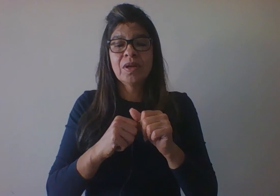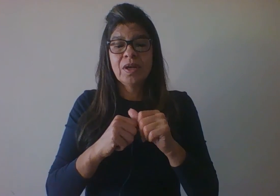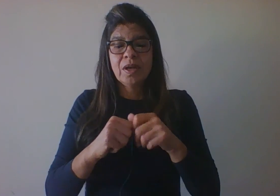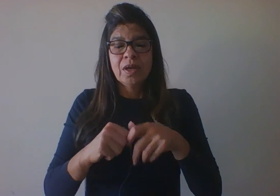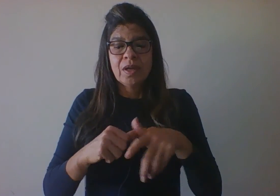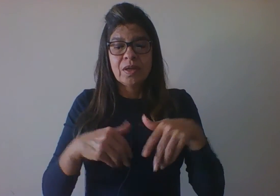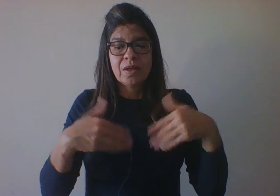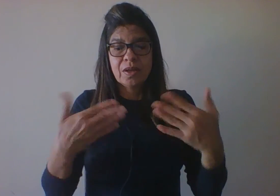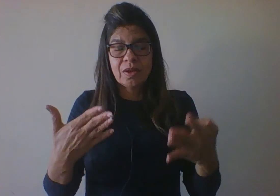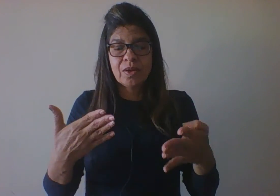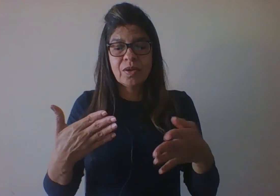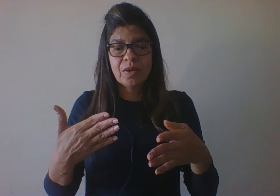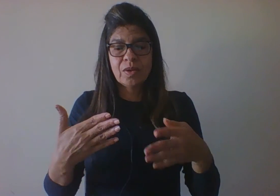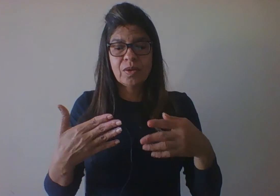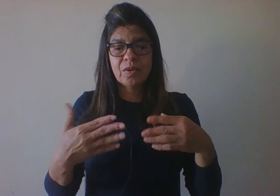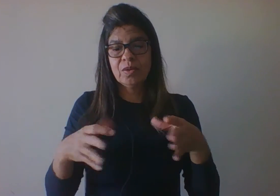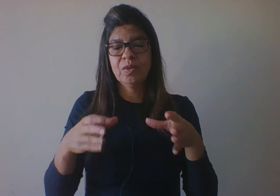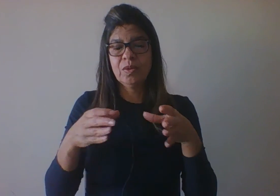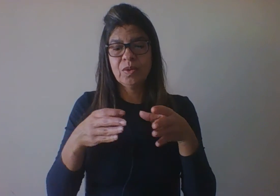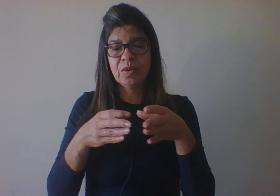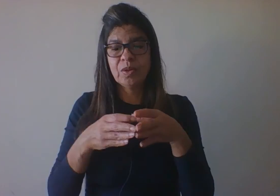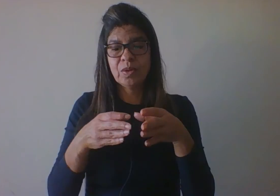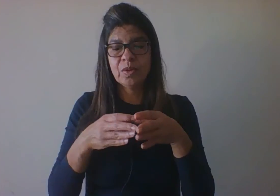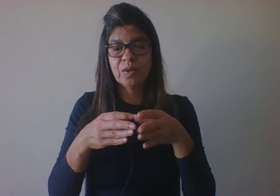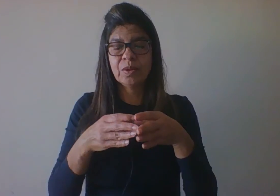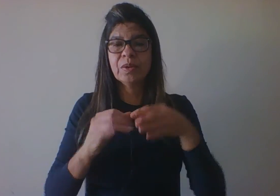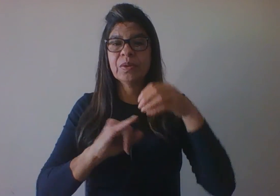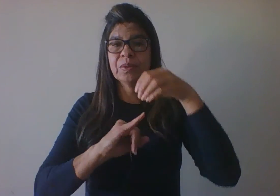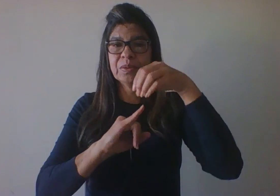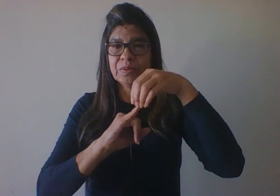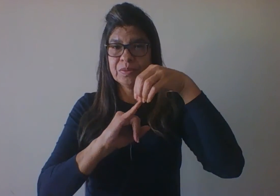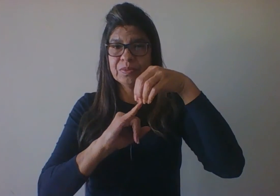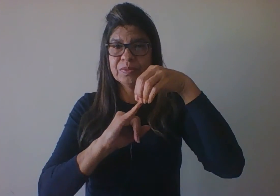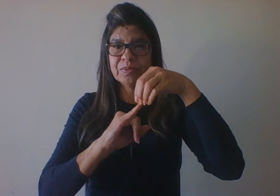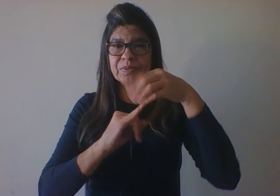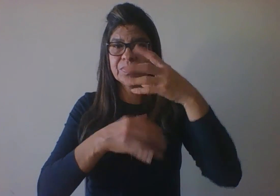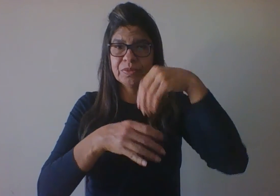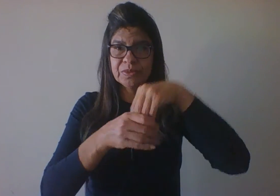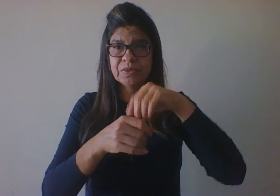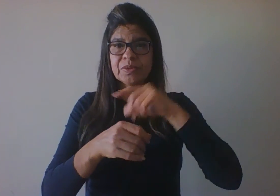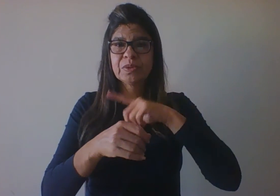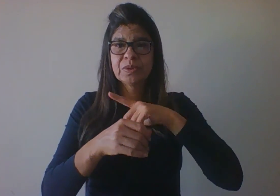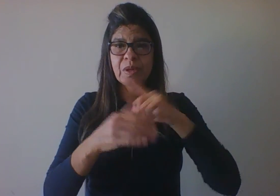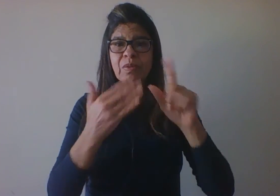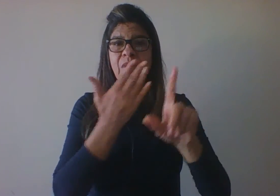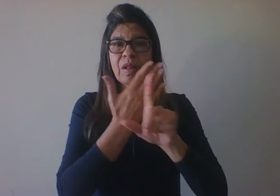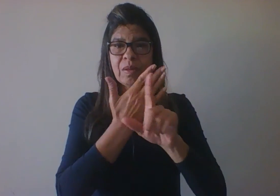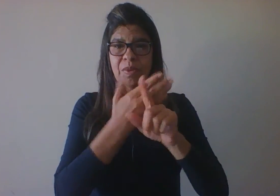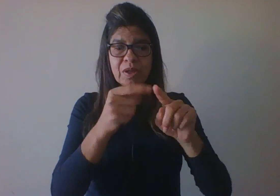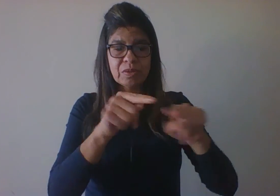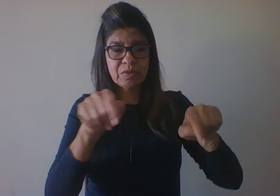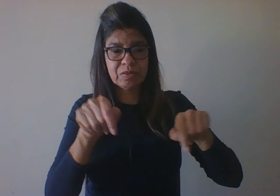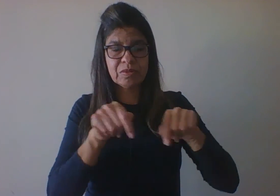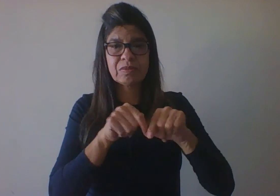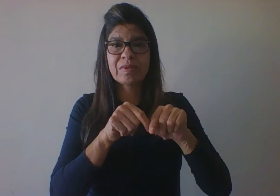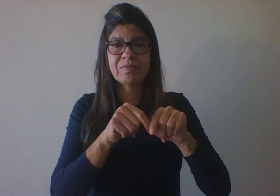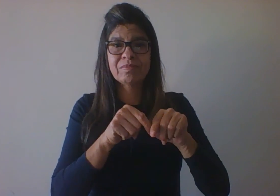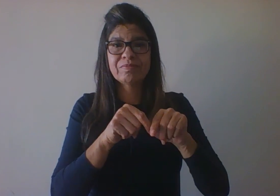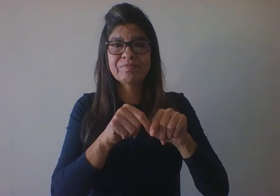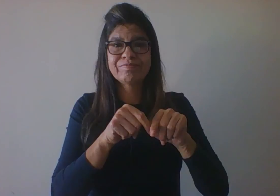inscrição, onde eu ia ao estúdio para gravar as nossas aulas, estão investidos pelas atividades coletivas, e eu